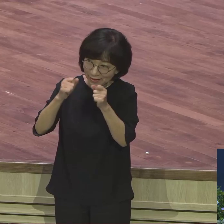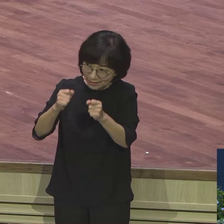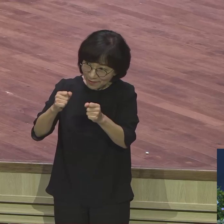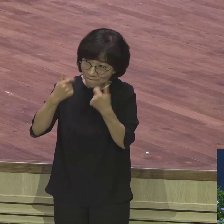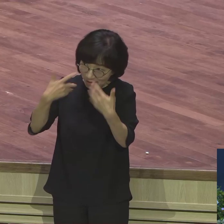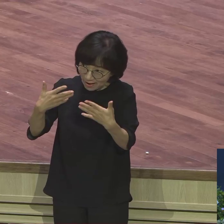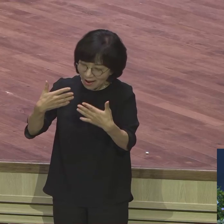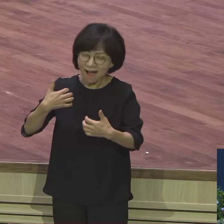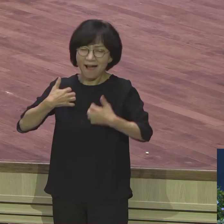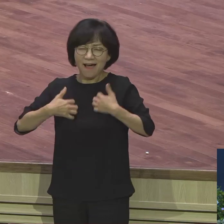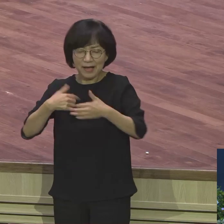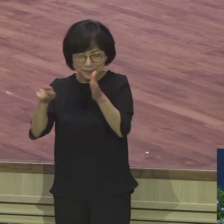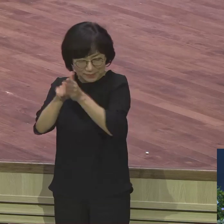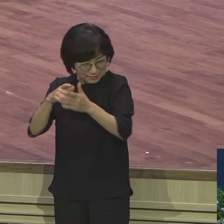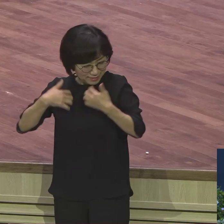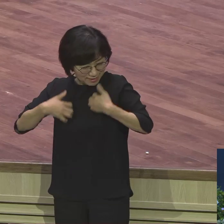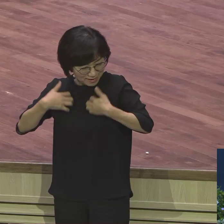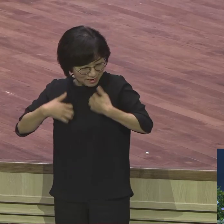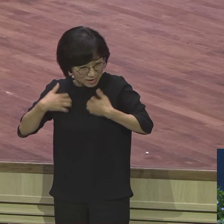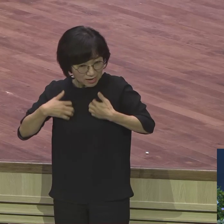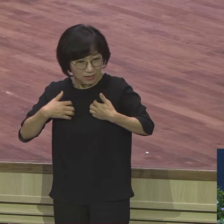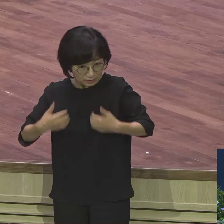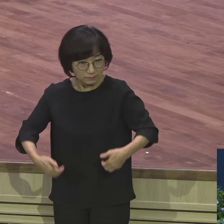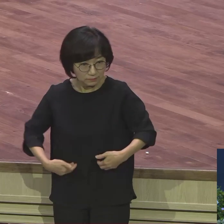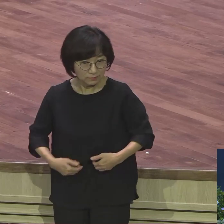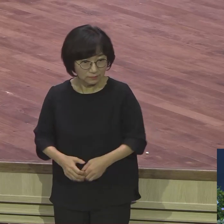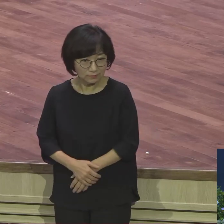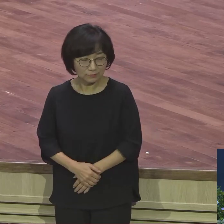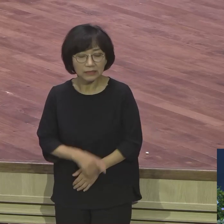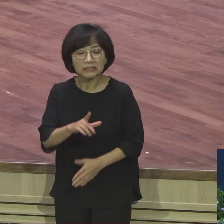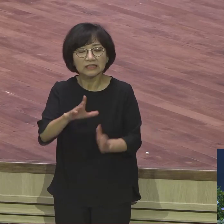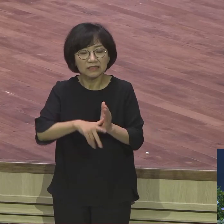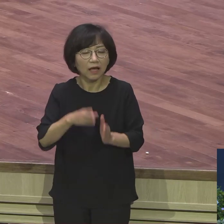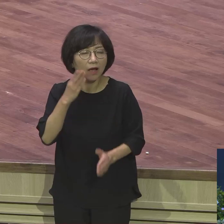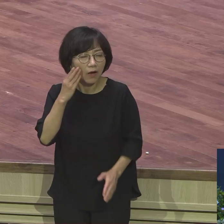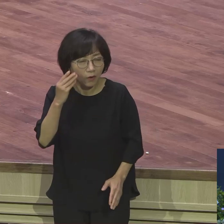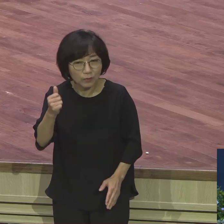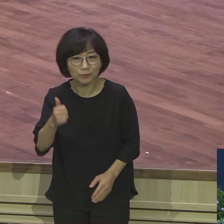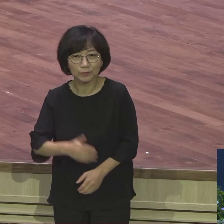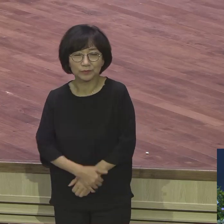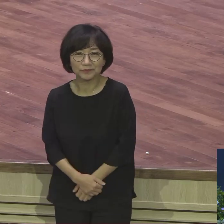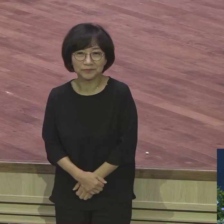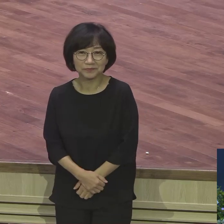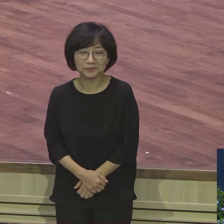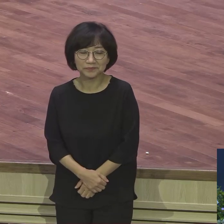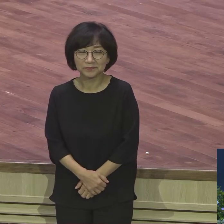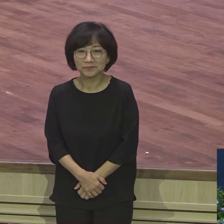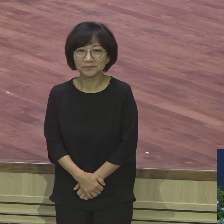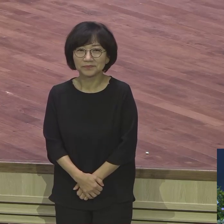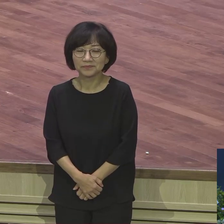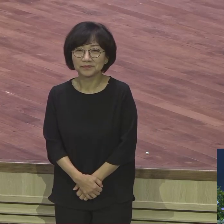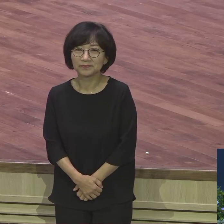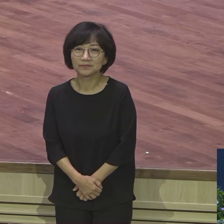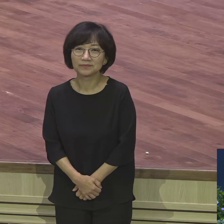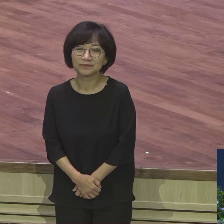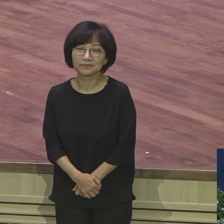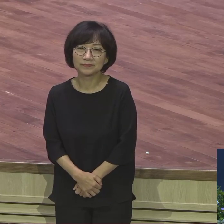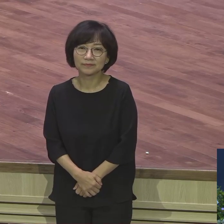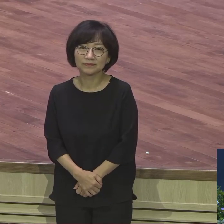하나님이 나와 함께 하심을 누리느냐 그렇지 못하느냐 달려있다 이 말이 본문